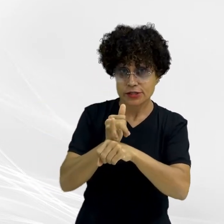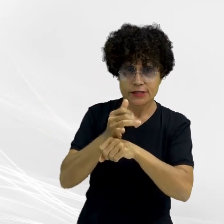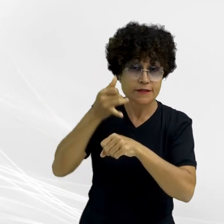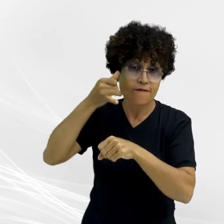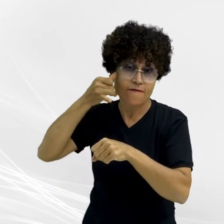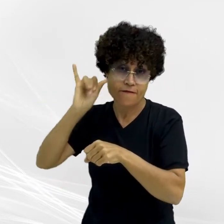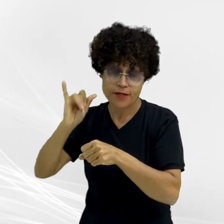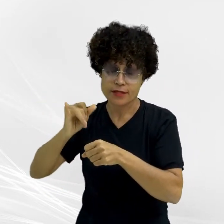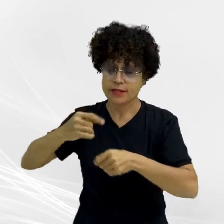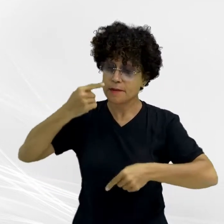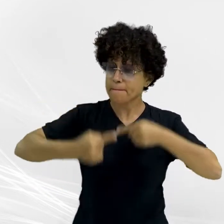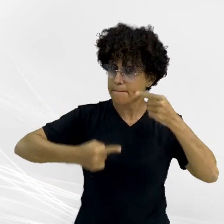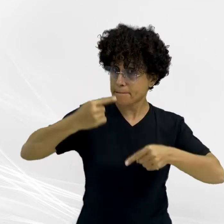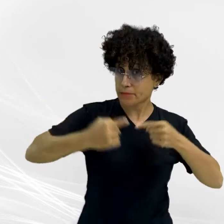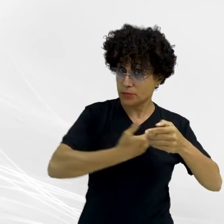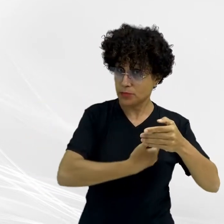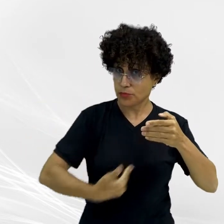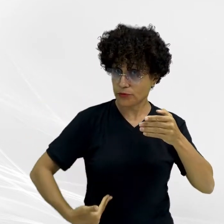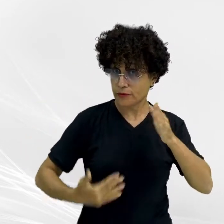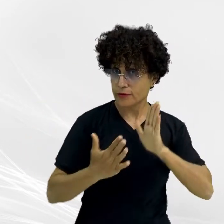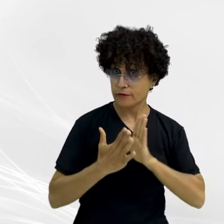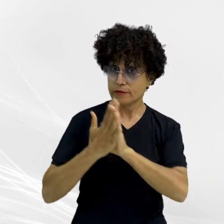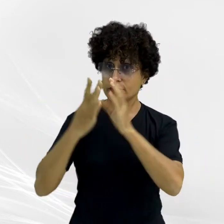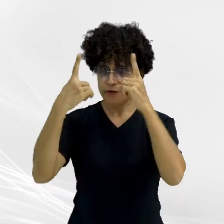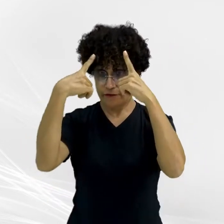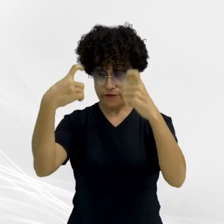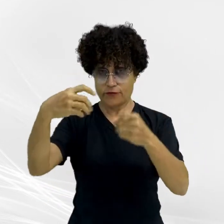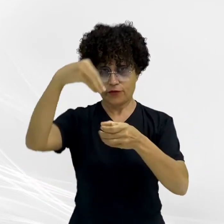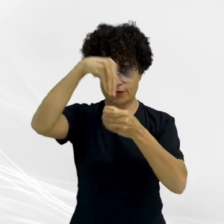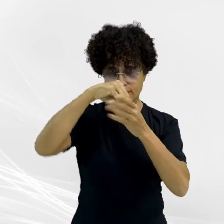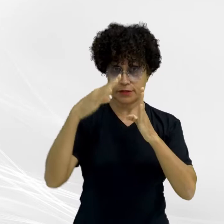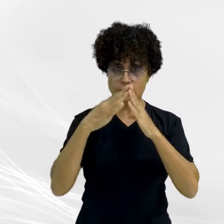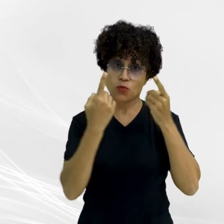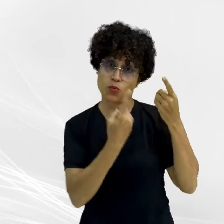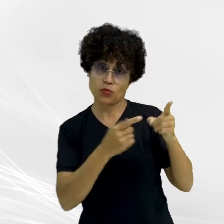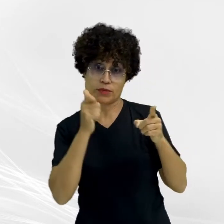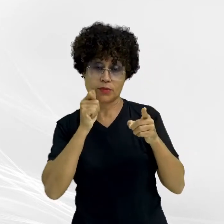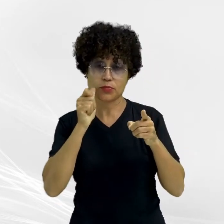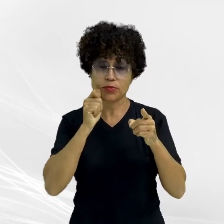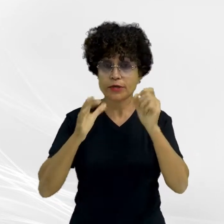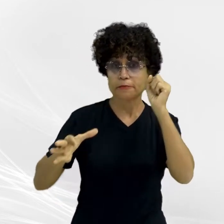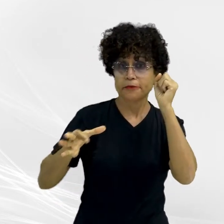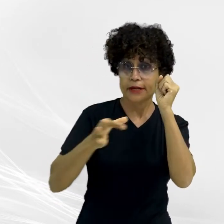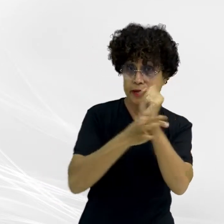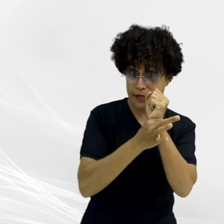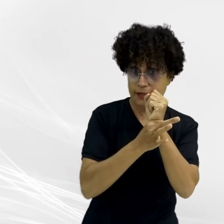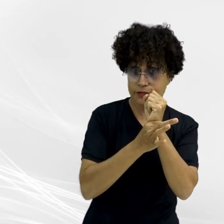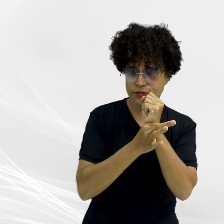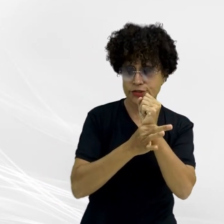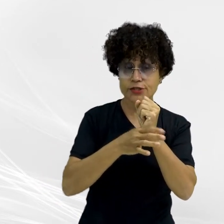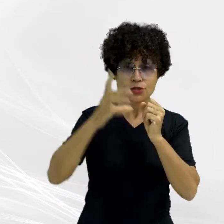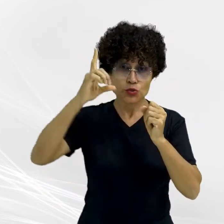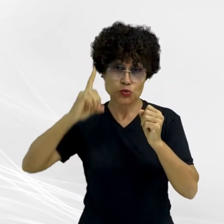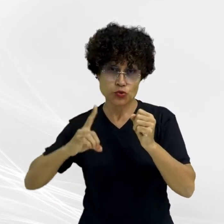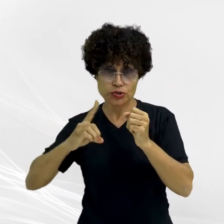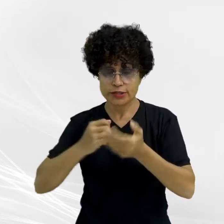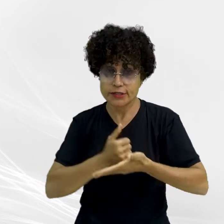prevenção e implementação de políticas públicas e de enfrentamento à violência doméstica contra a mulher, para garantir a aplicação dos